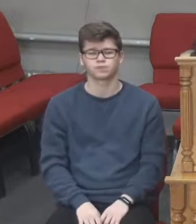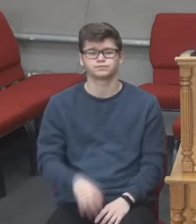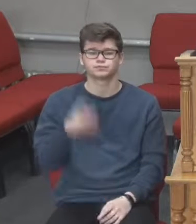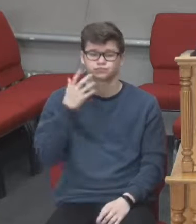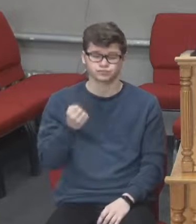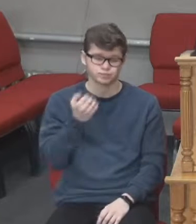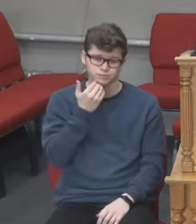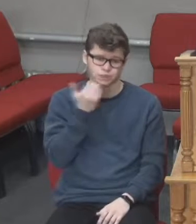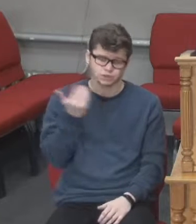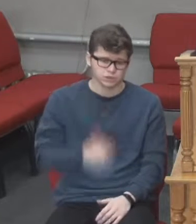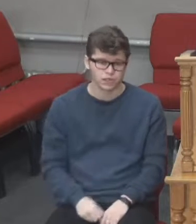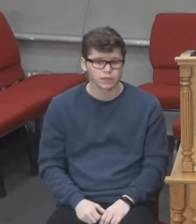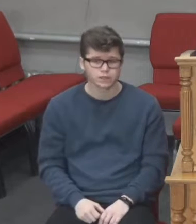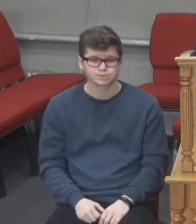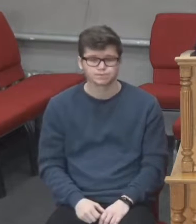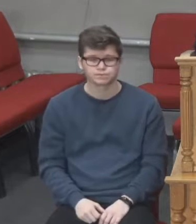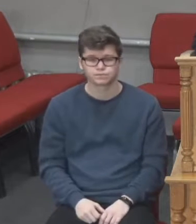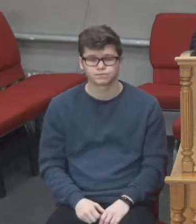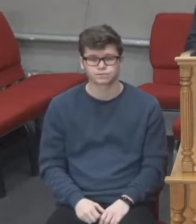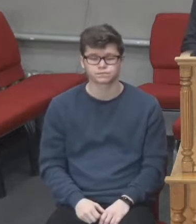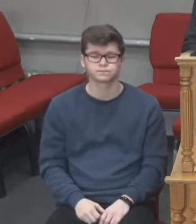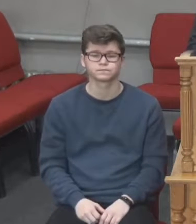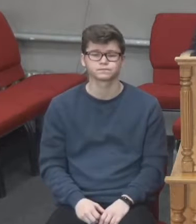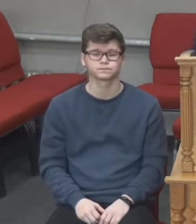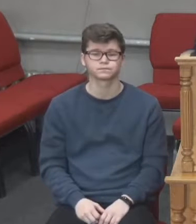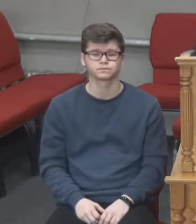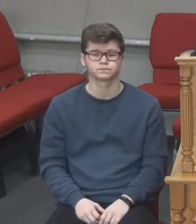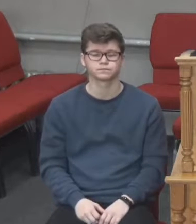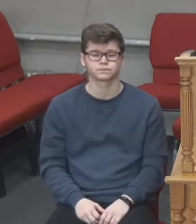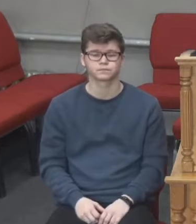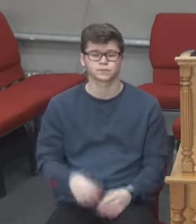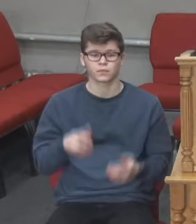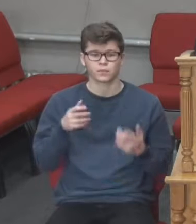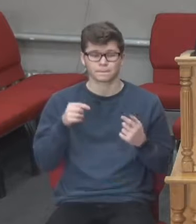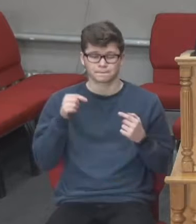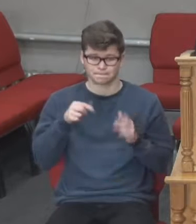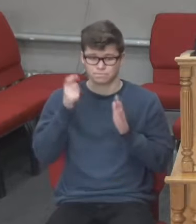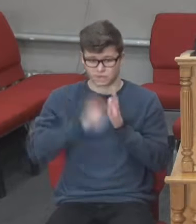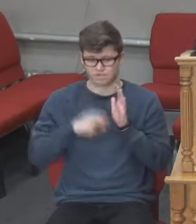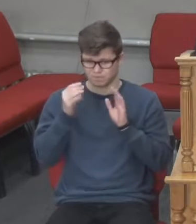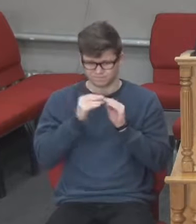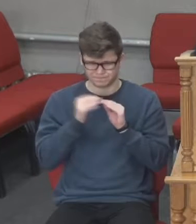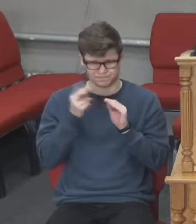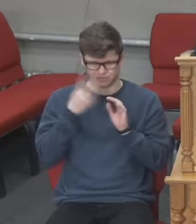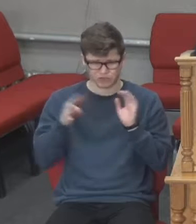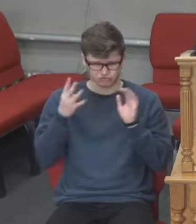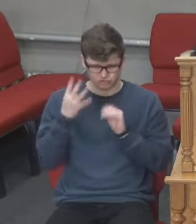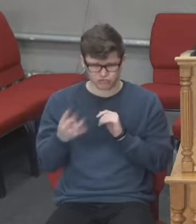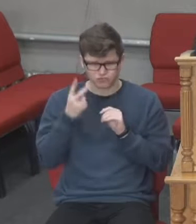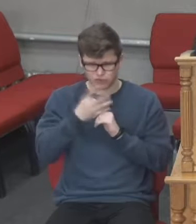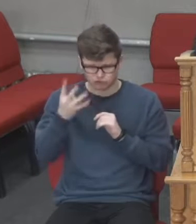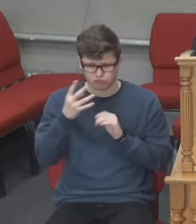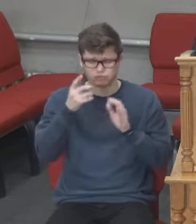останній пункт. Прочитаємо цього ж розділу Євангелія від Матвія, 24